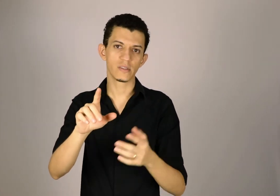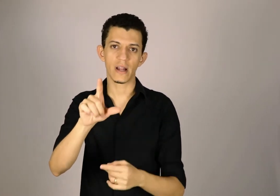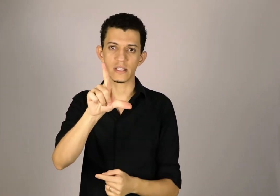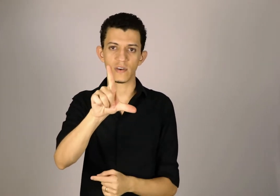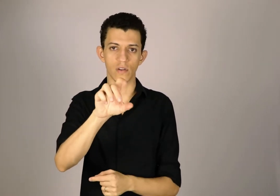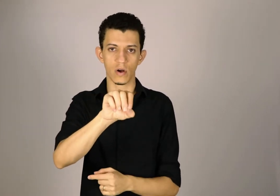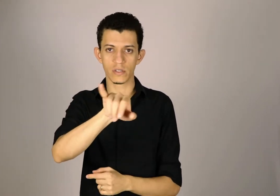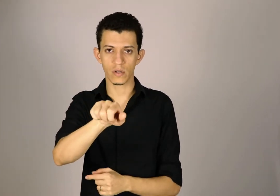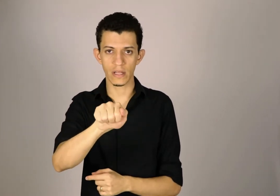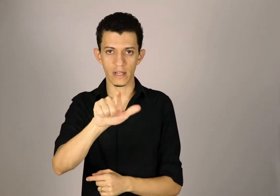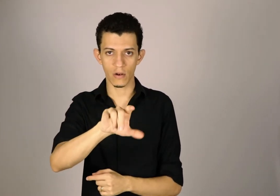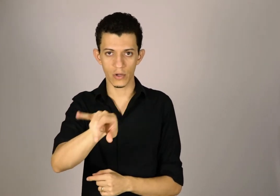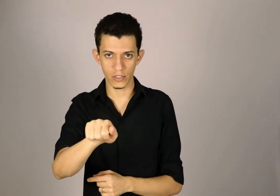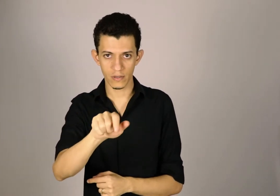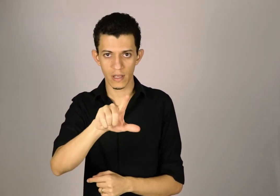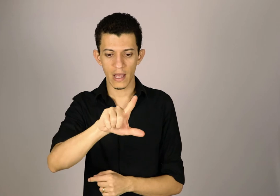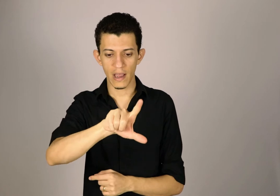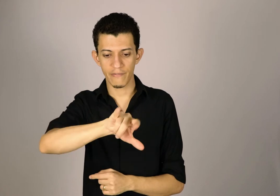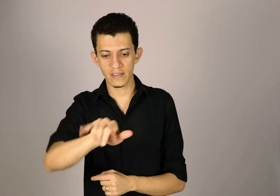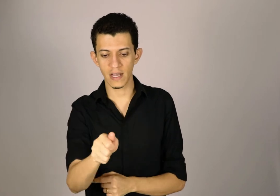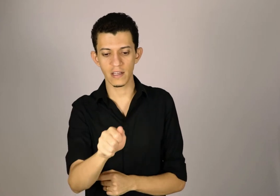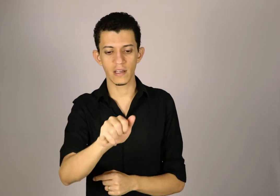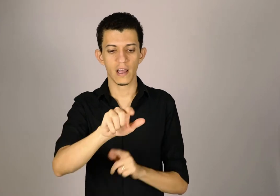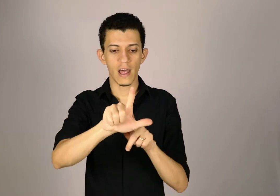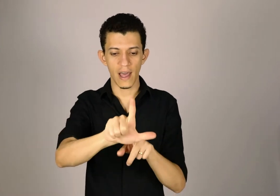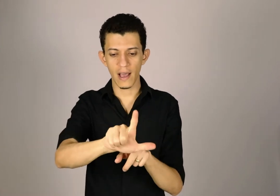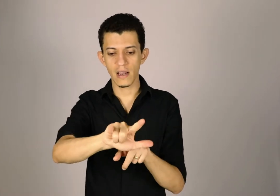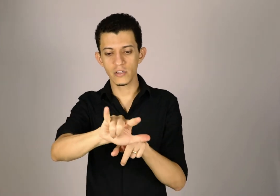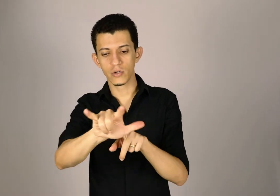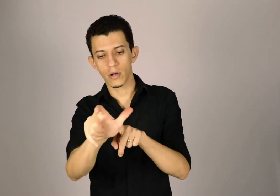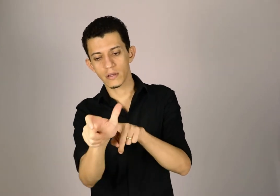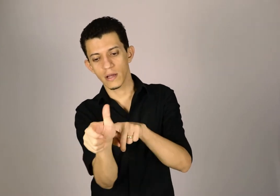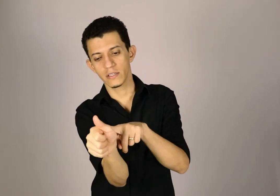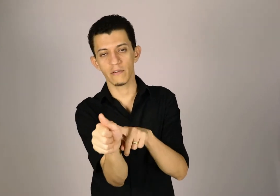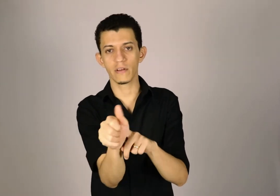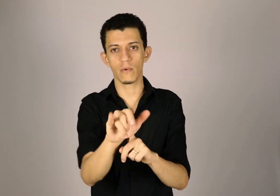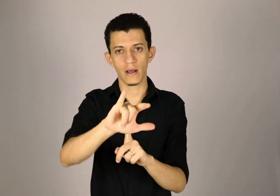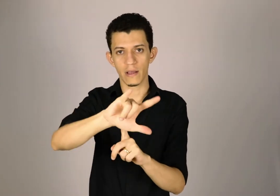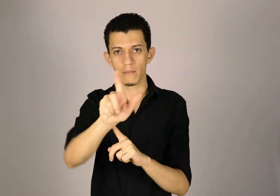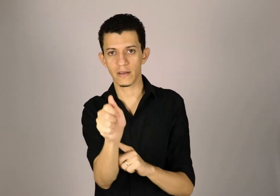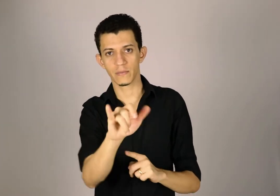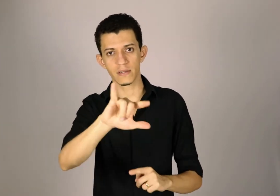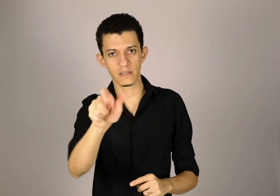Gerais, fazem loja soletária. Aí faz L, J e já vira um A. Mais ou menos assim.